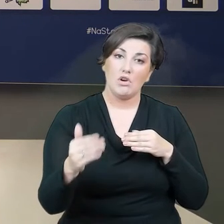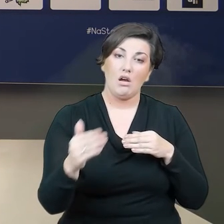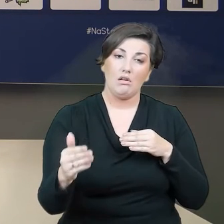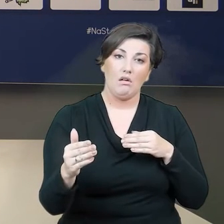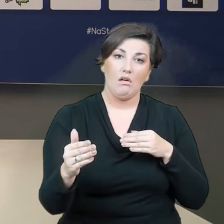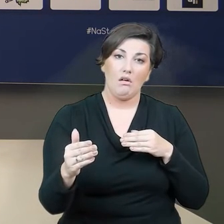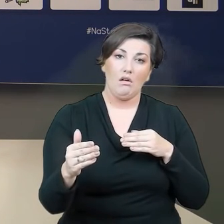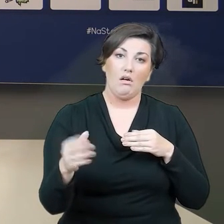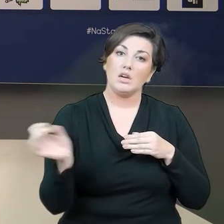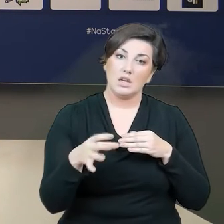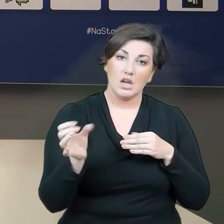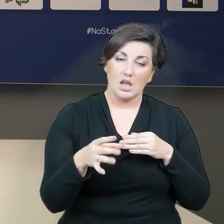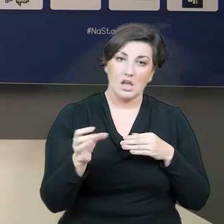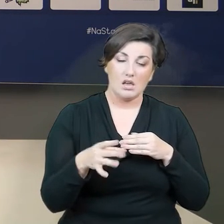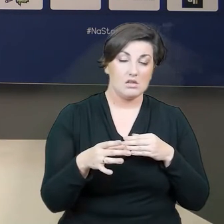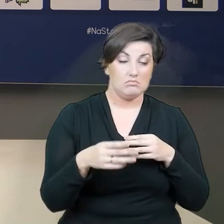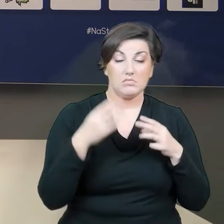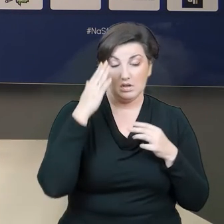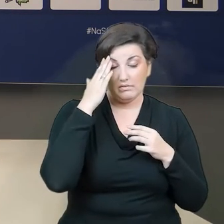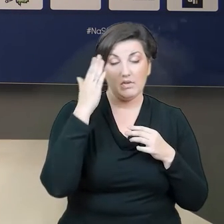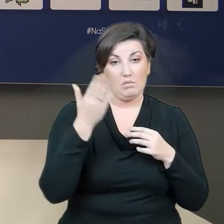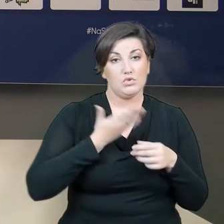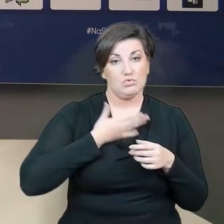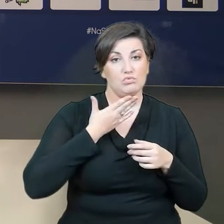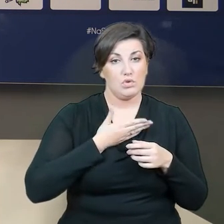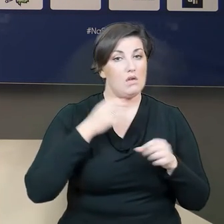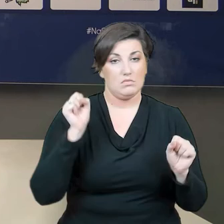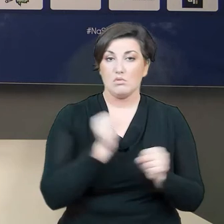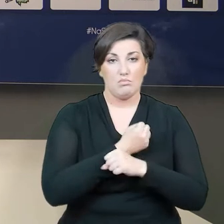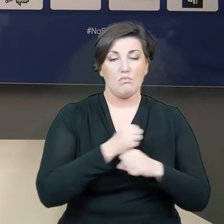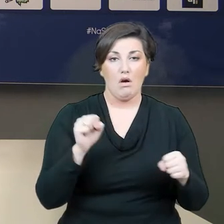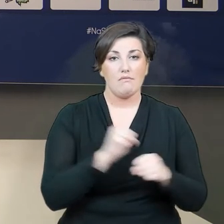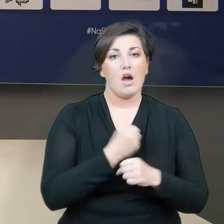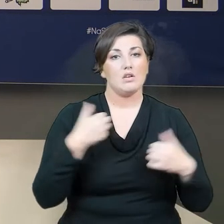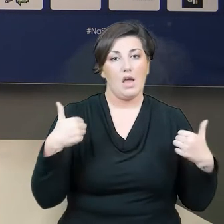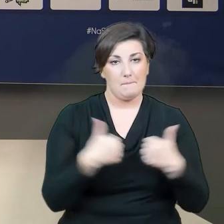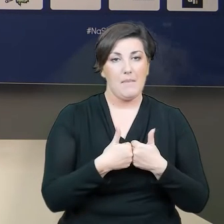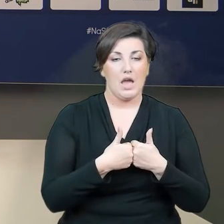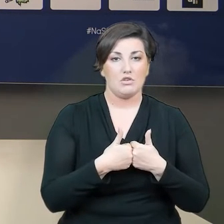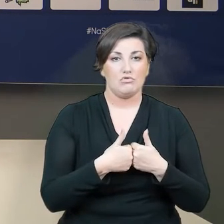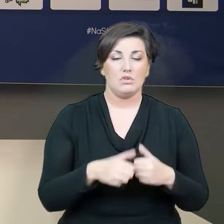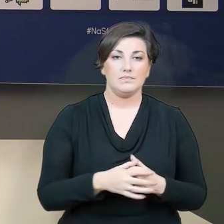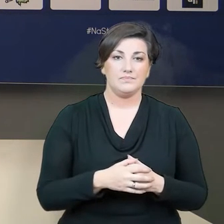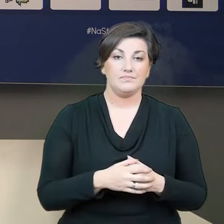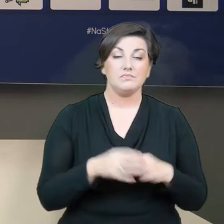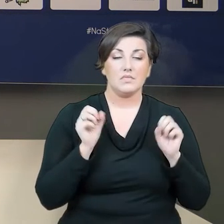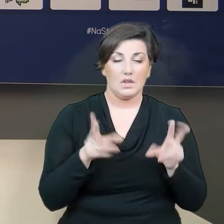rozgrywek. I zdajemy sobie sprawę z powagi tego meczu. Tak, jest to ważny mecz.